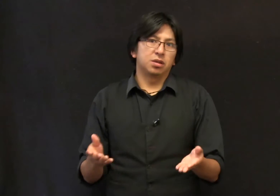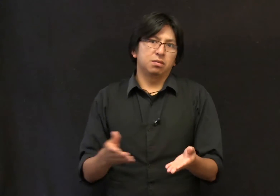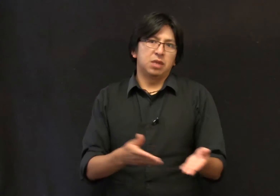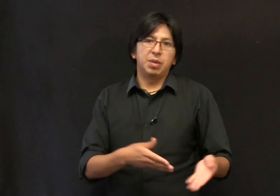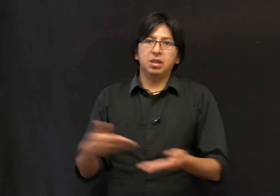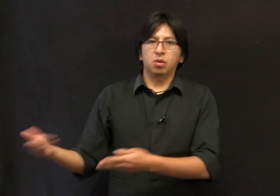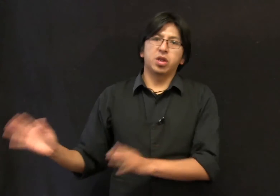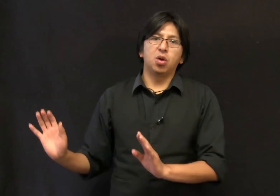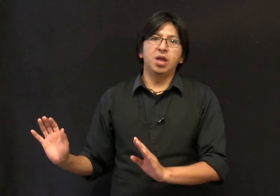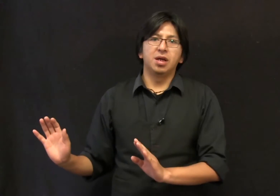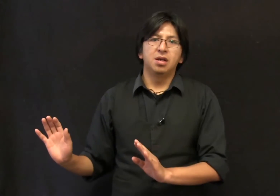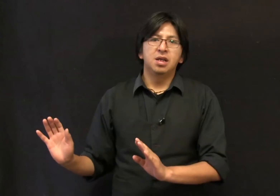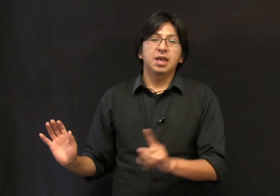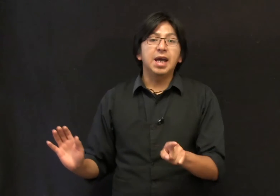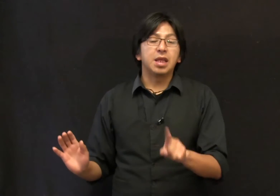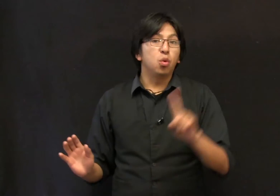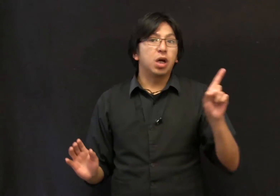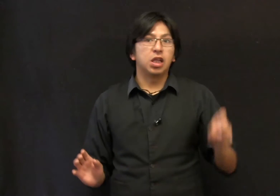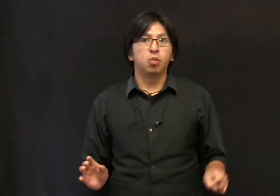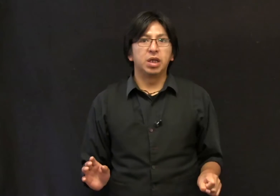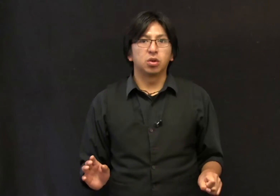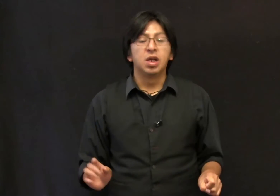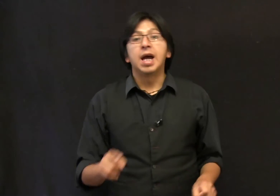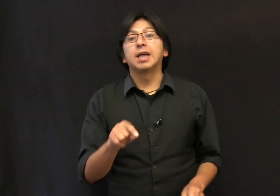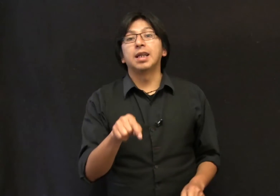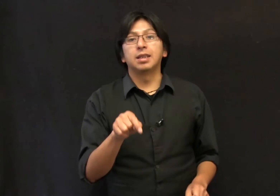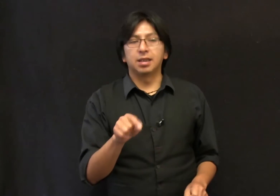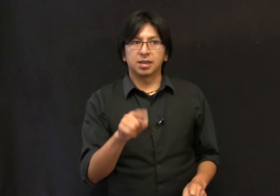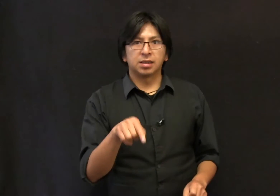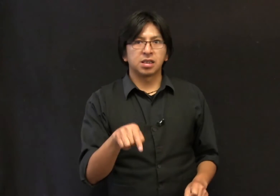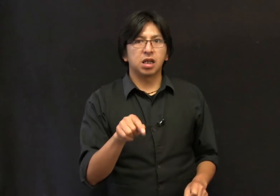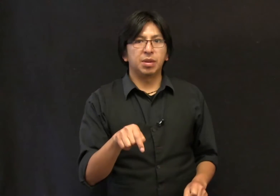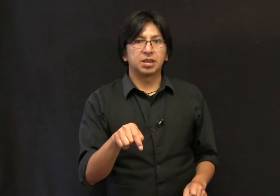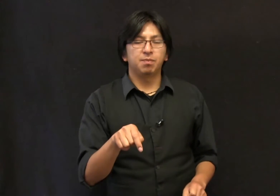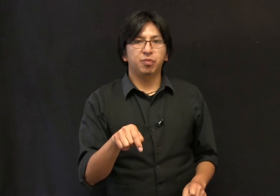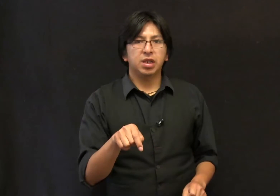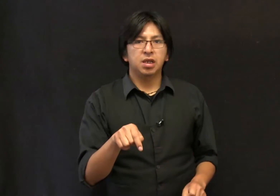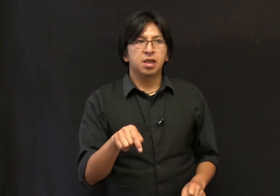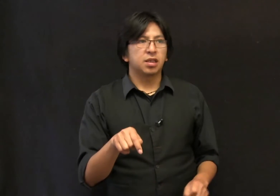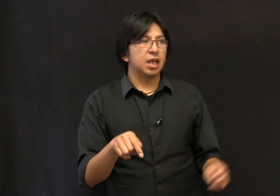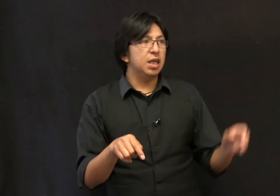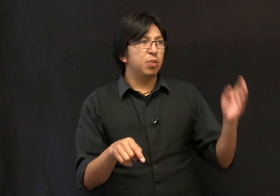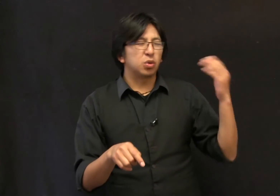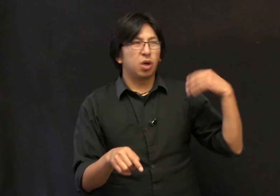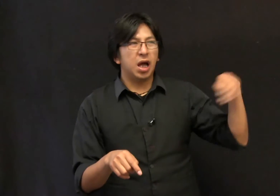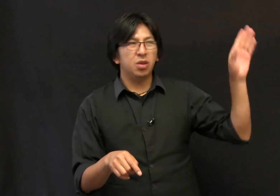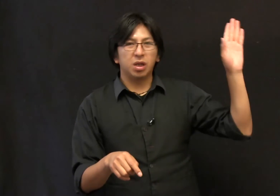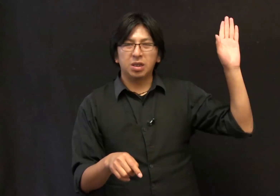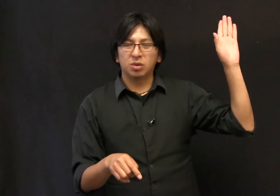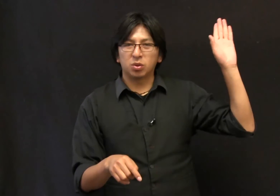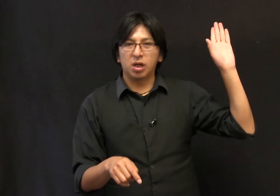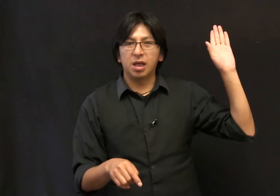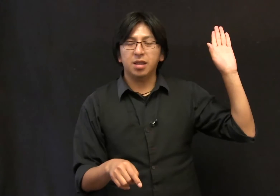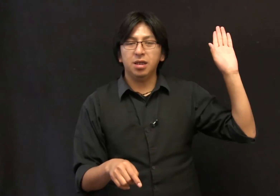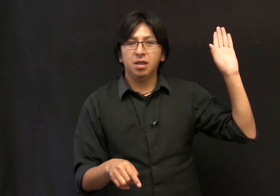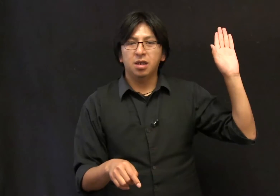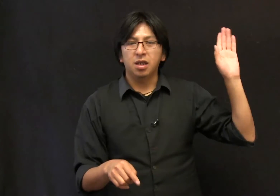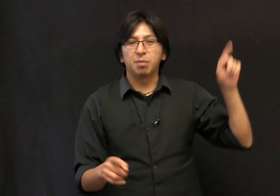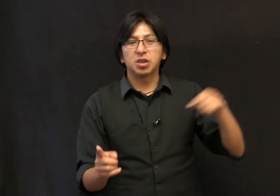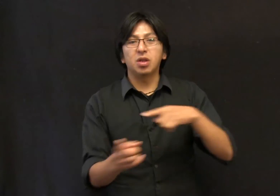David cortejo Ana y Ana nunca le dio un beso hasta la tercera vez, que ahí, pues, jugando ahí en una escuela de arte, empezaron